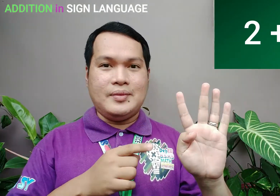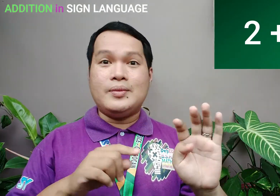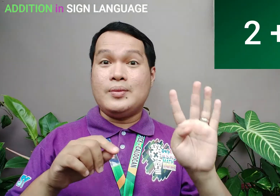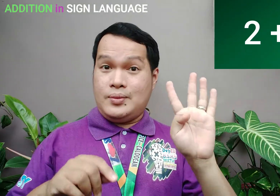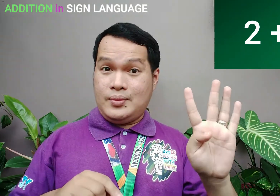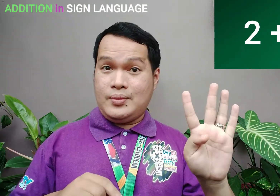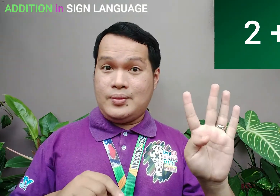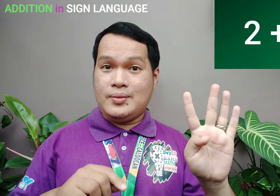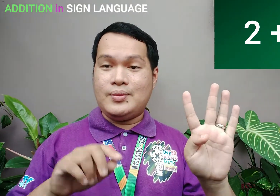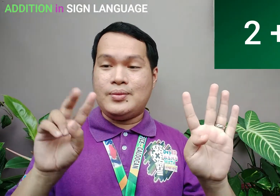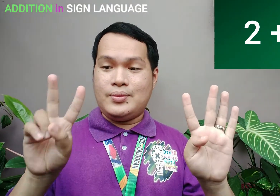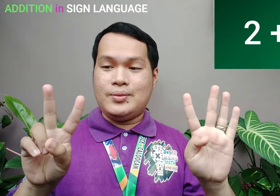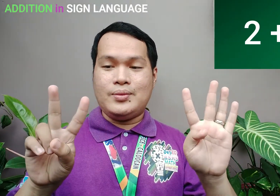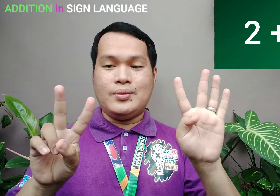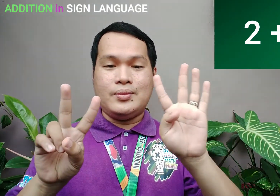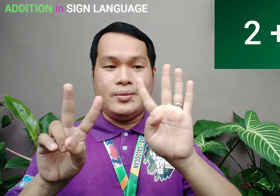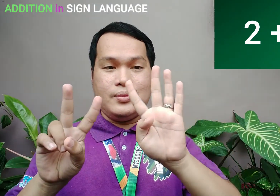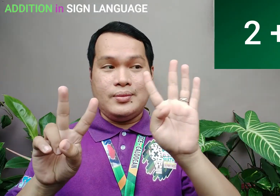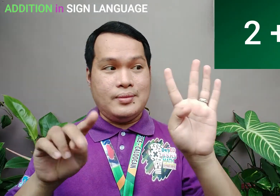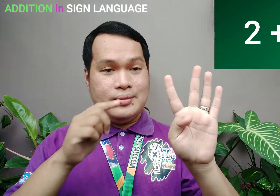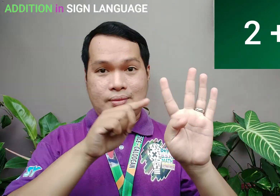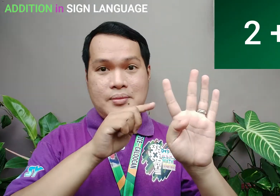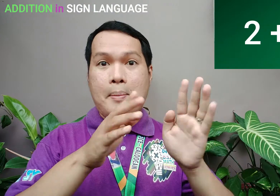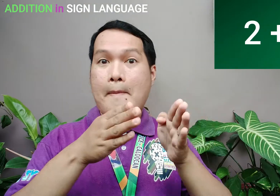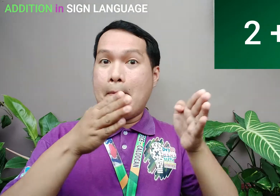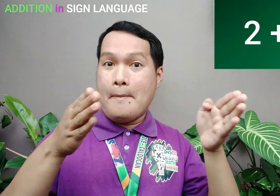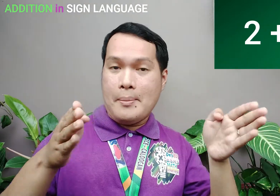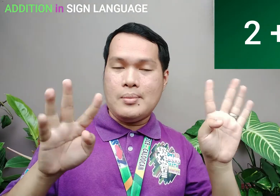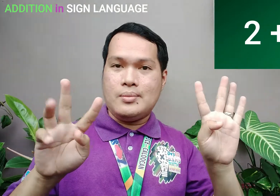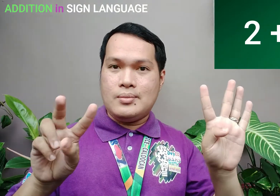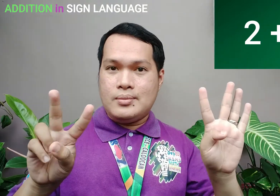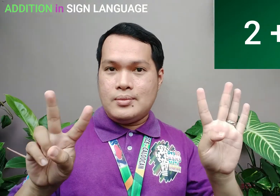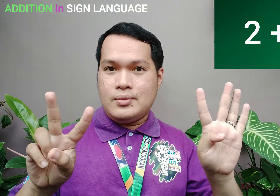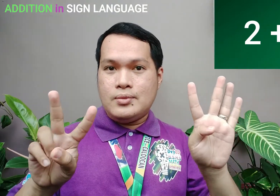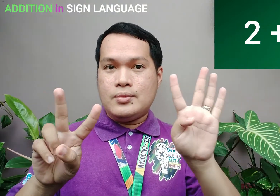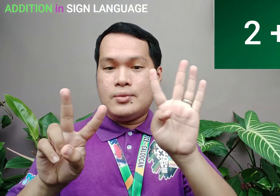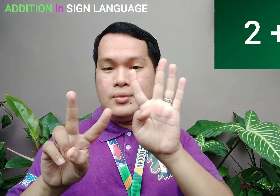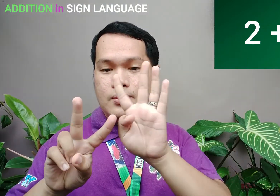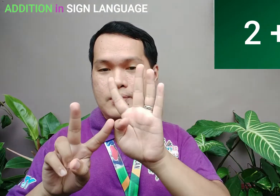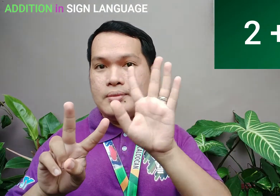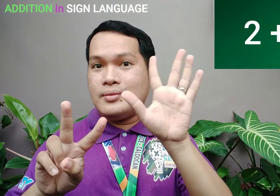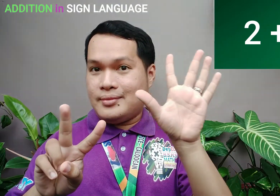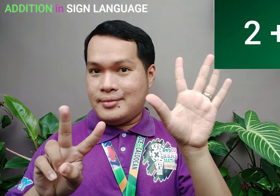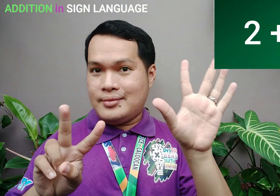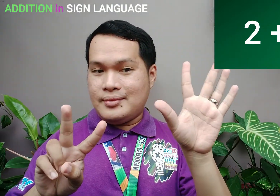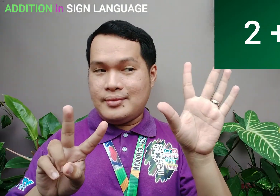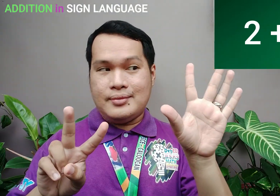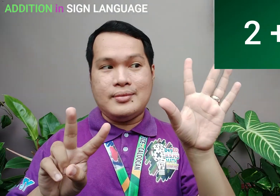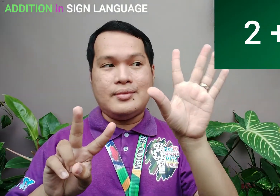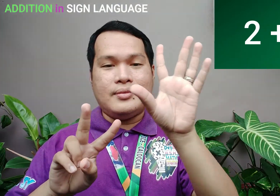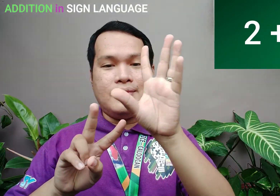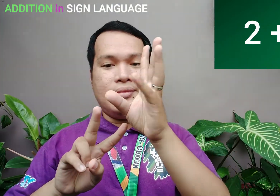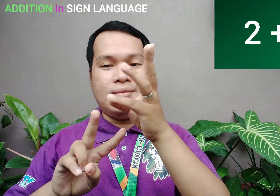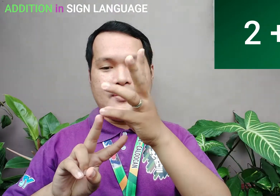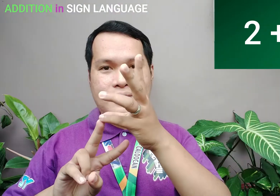4 plus 2 Start muna tayo sa bigger number ha 4, 5,